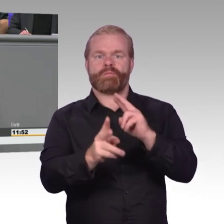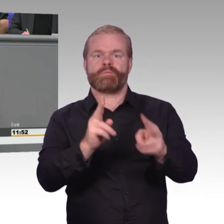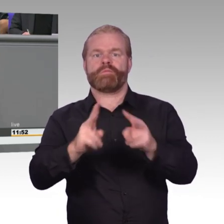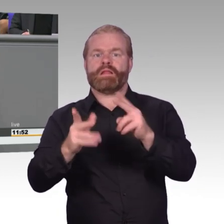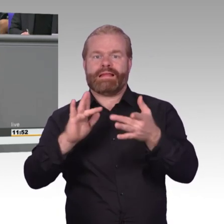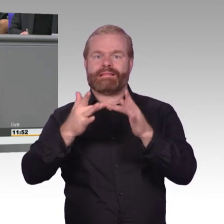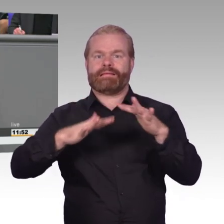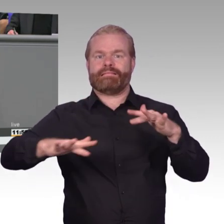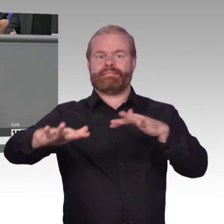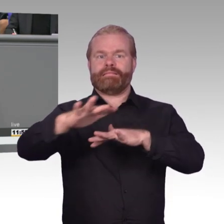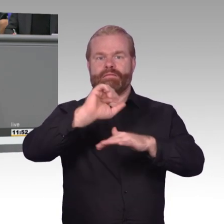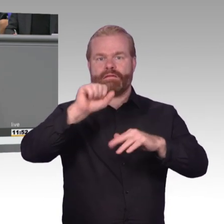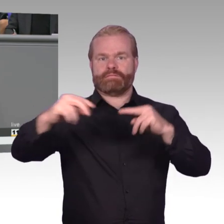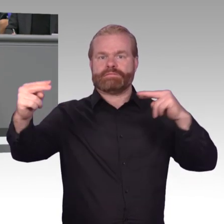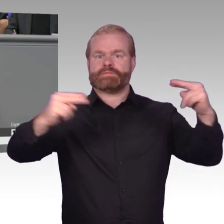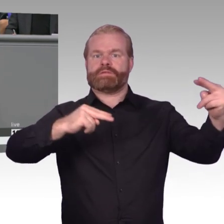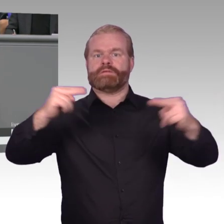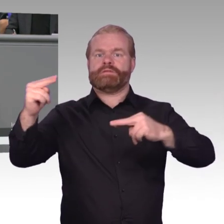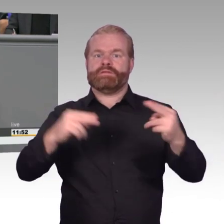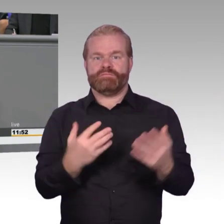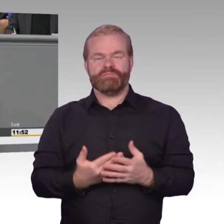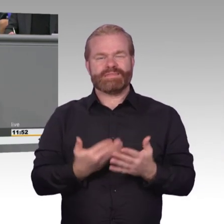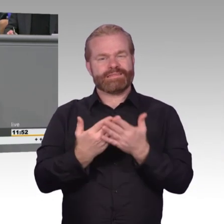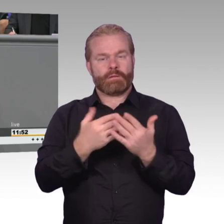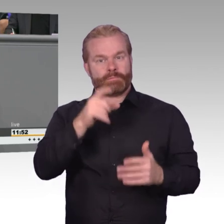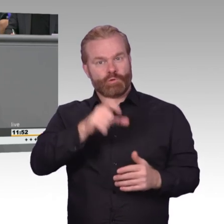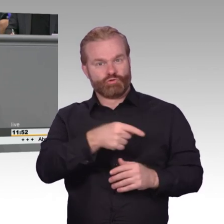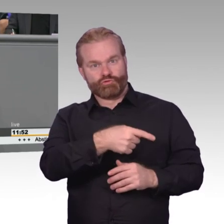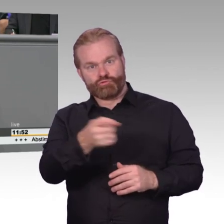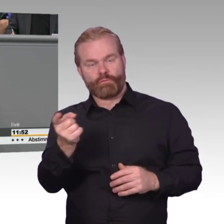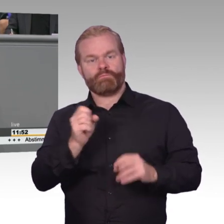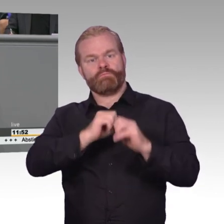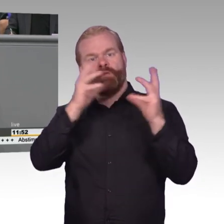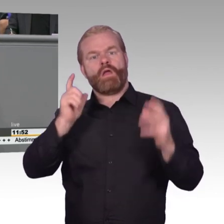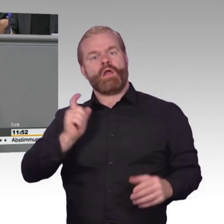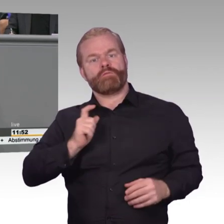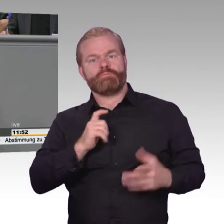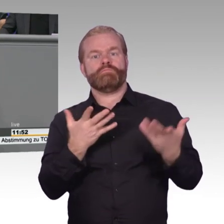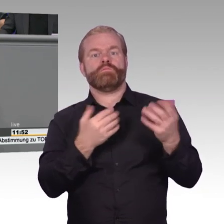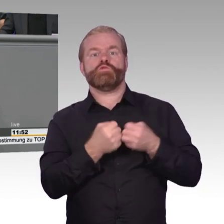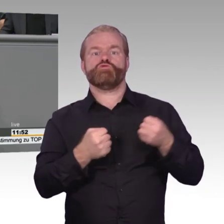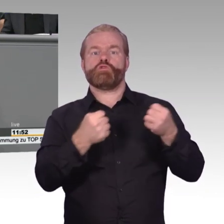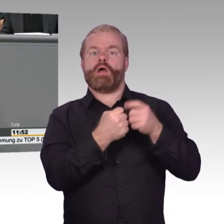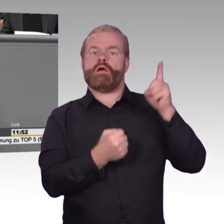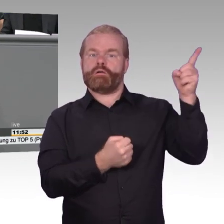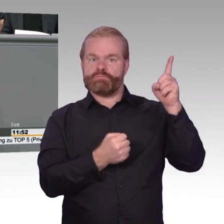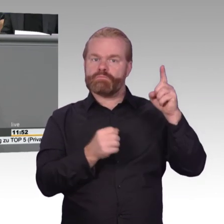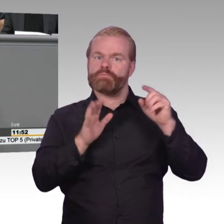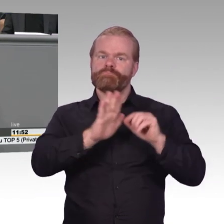Vertraulichkeit und Integrität von IT-Systemen hinzugekommen. Einige Redner haben bereits darauf hingewiesen. Ein Recht auf Verschlüsselung ist